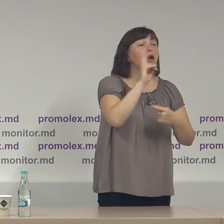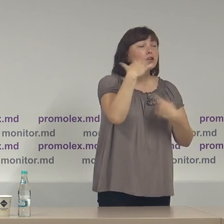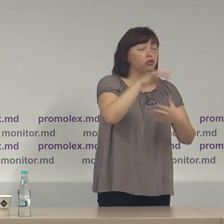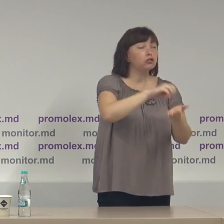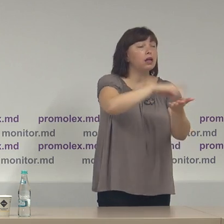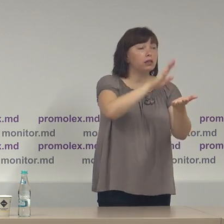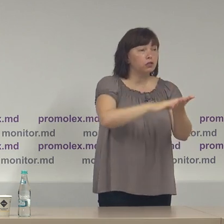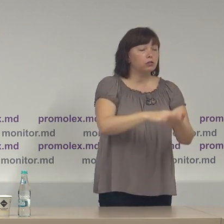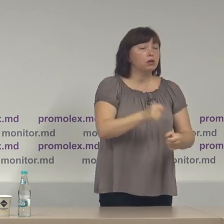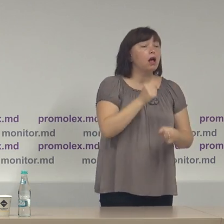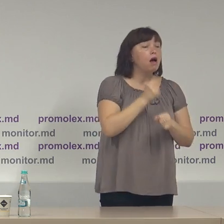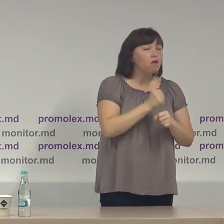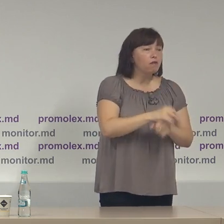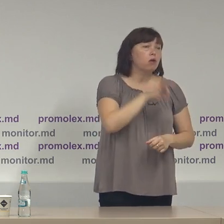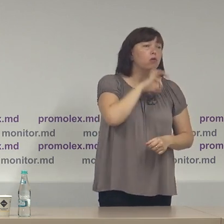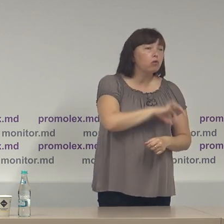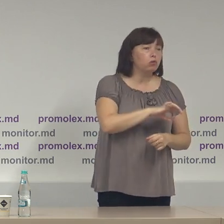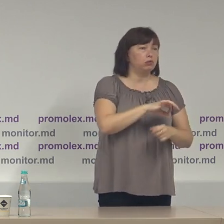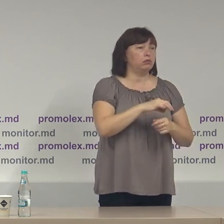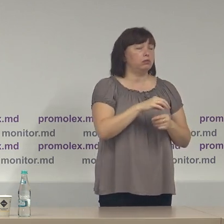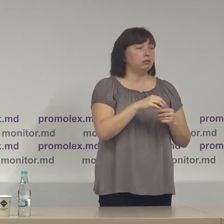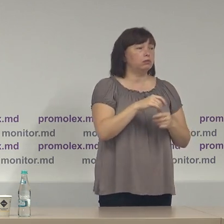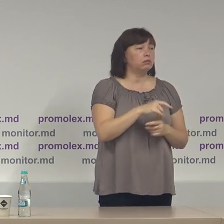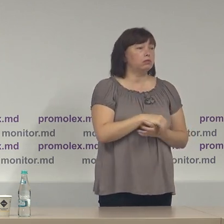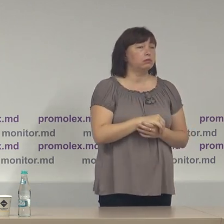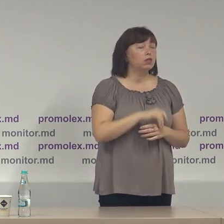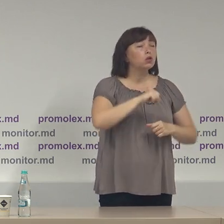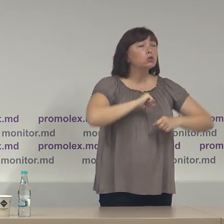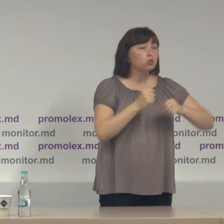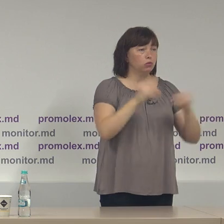fac uz de discursul instigator la ură